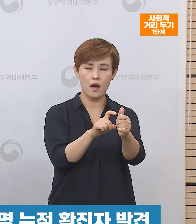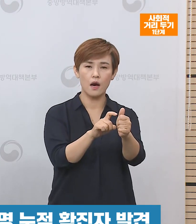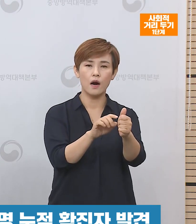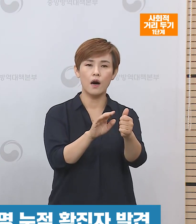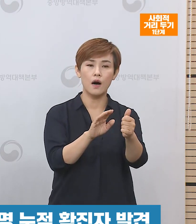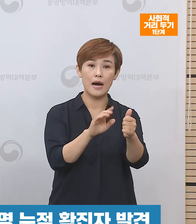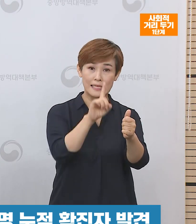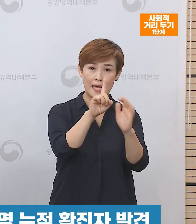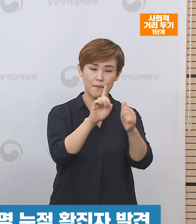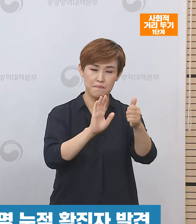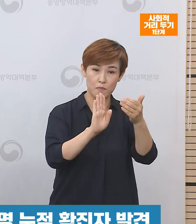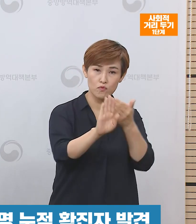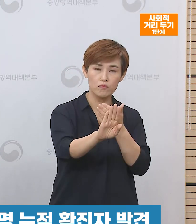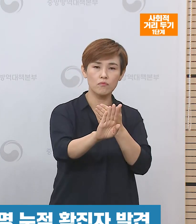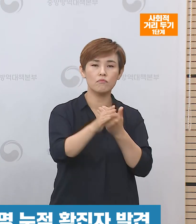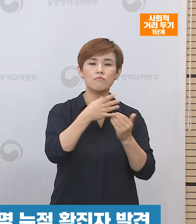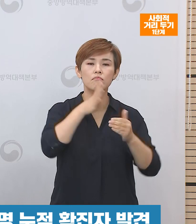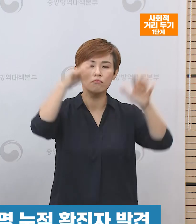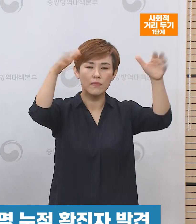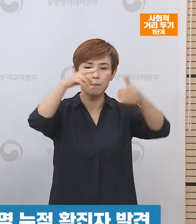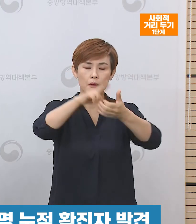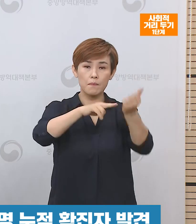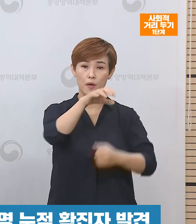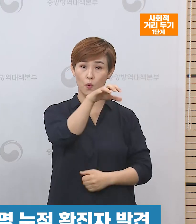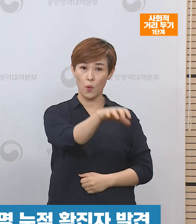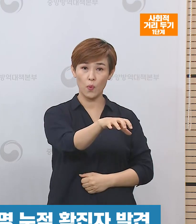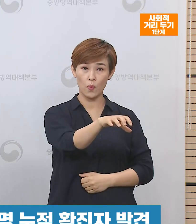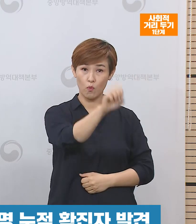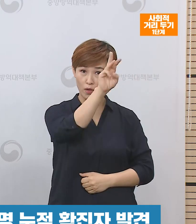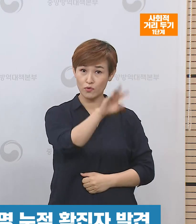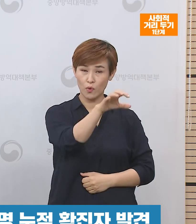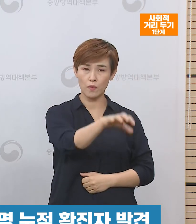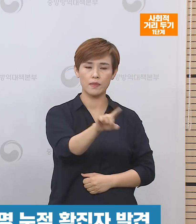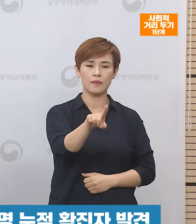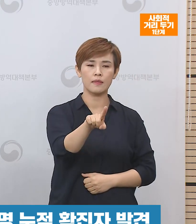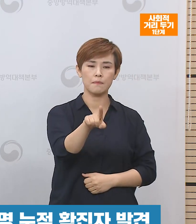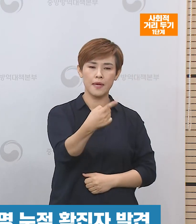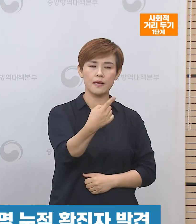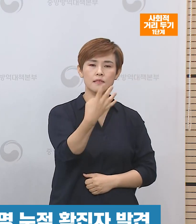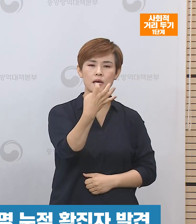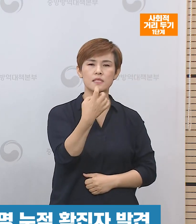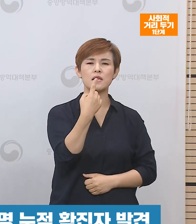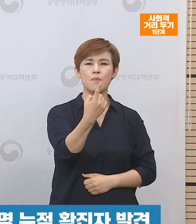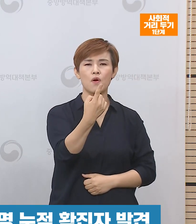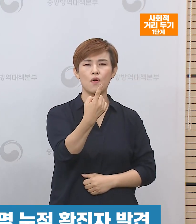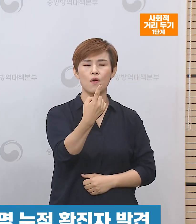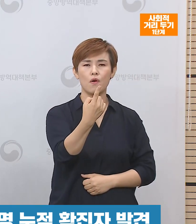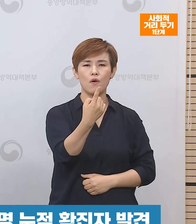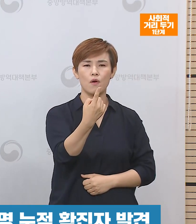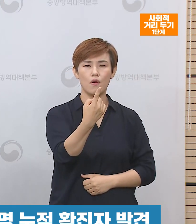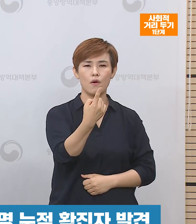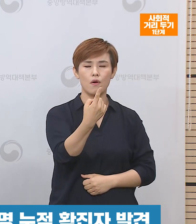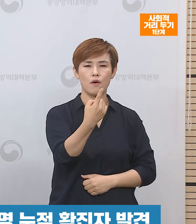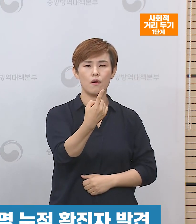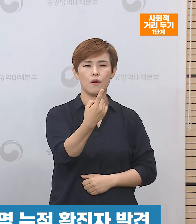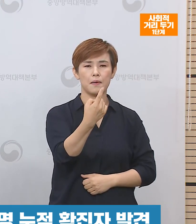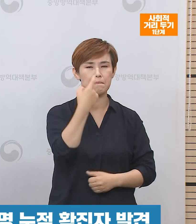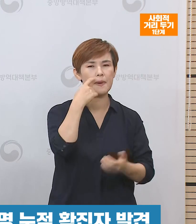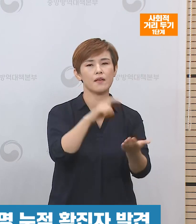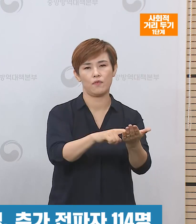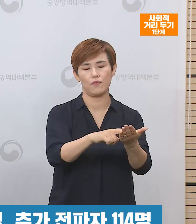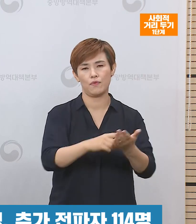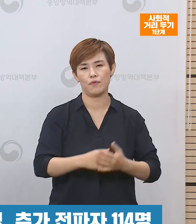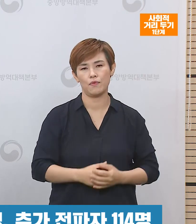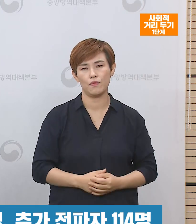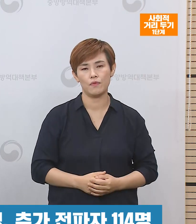광주의 방문 판매와 관련해서는 총 141명의 누적 확진자가 발견되었습니다.